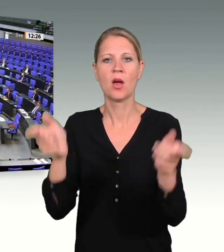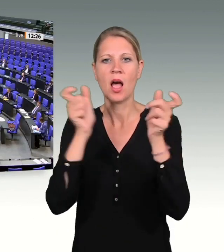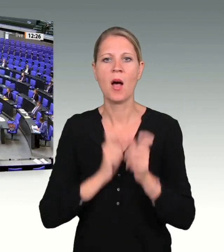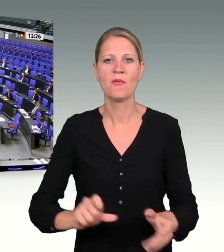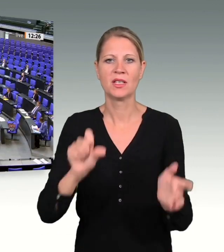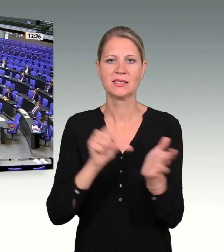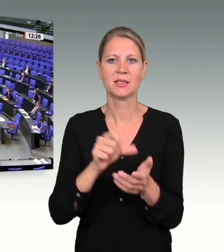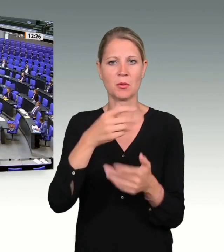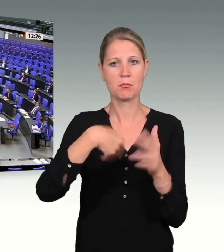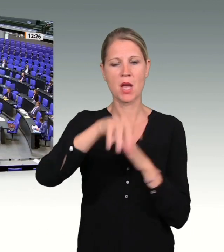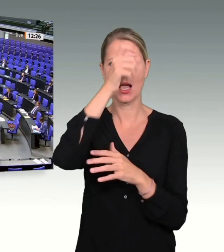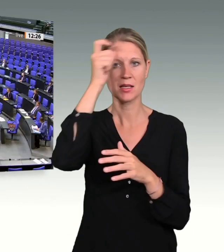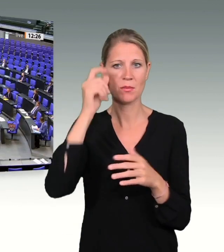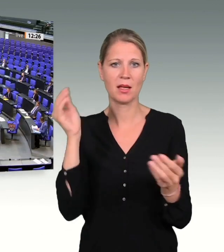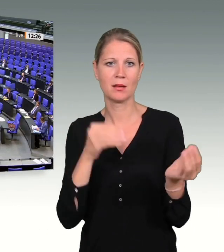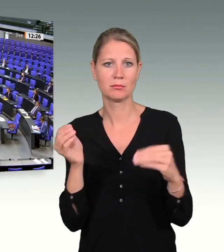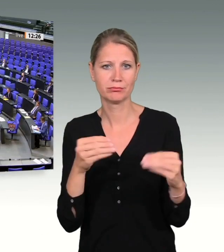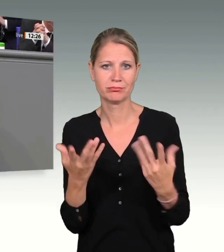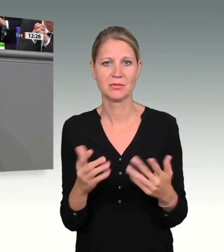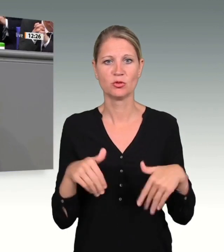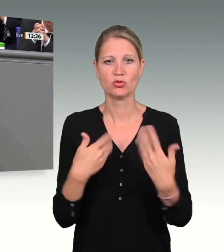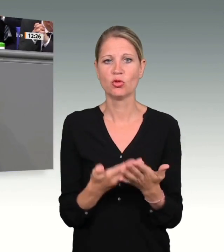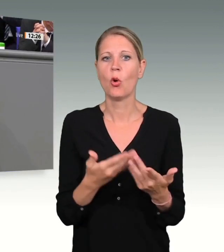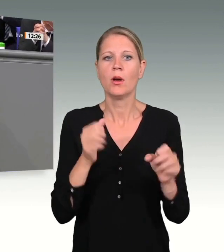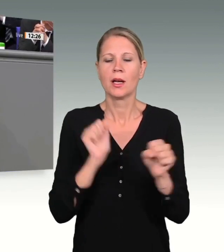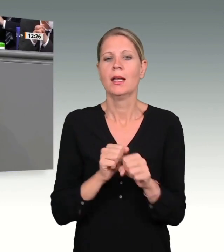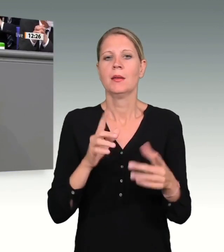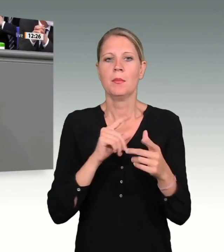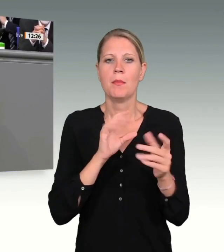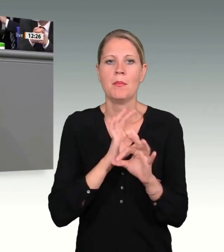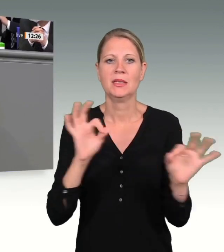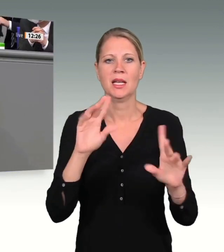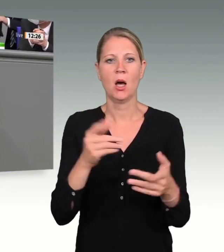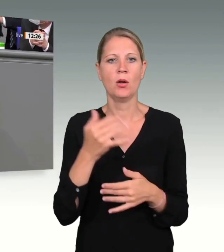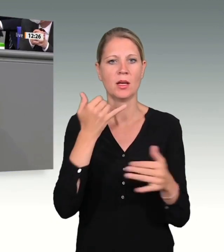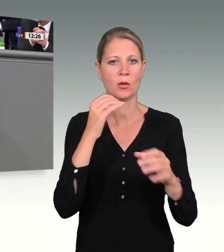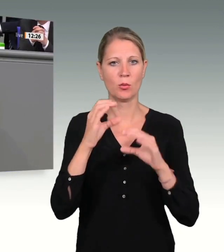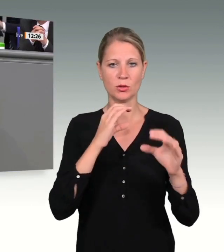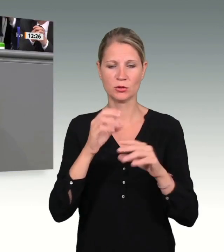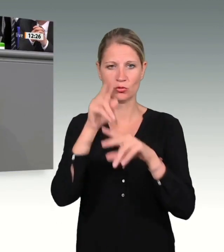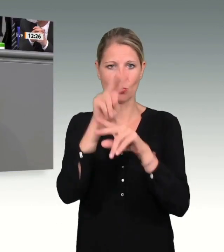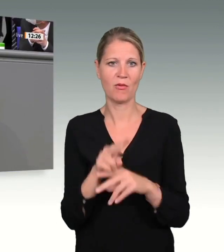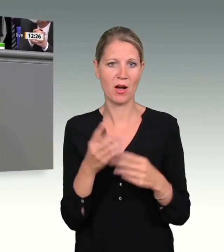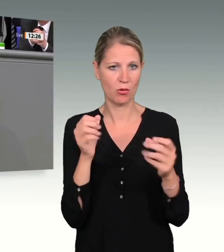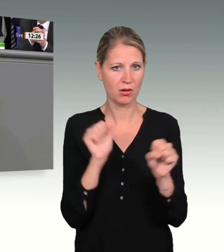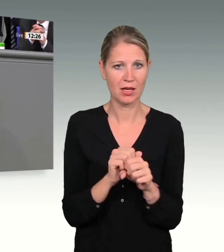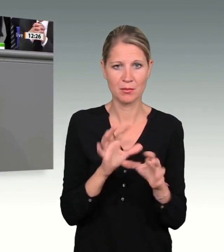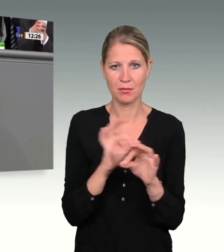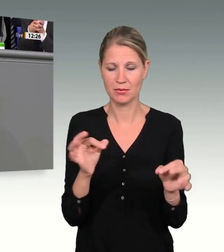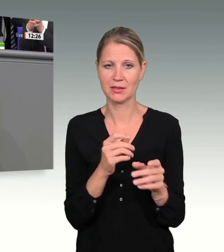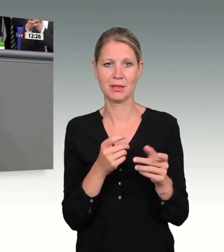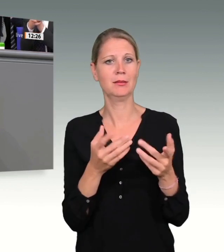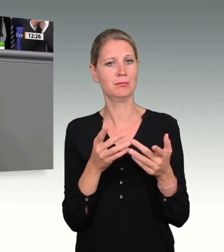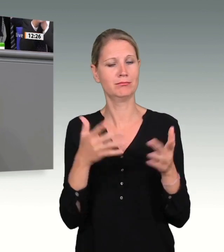Den Berliner Einsatzkräften war es am Abend des Anschlags relativ schnell gelungen, die Lage vor Ort zu kontrollieren und Verletzte zu versorgen.